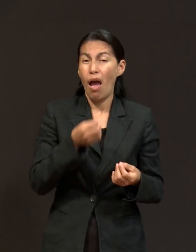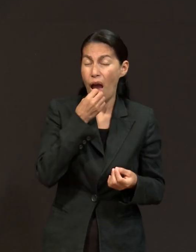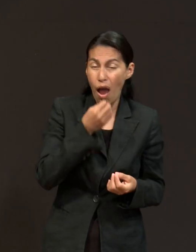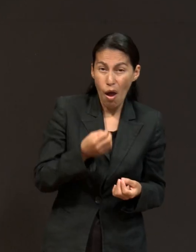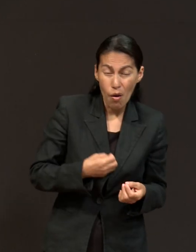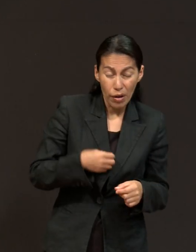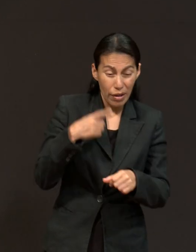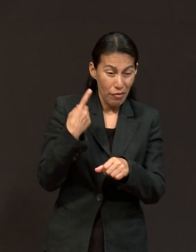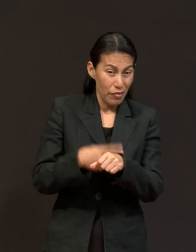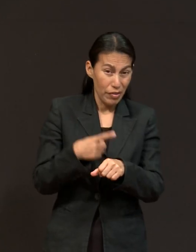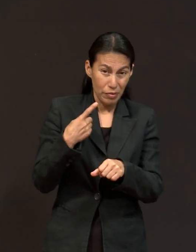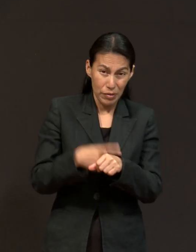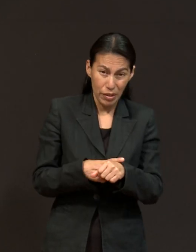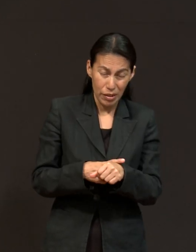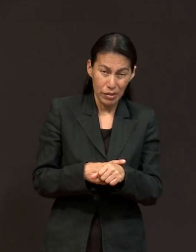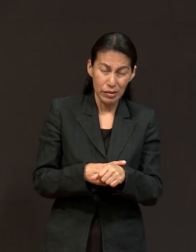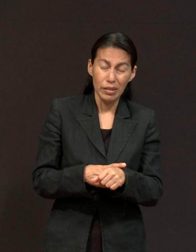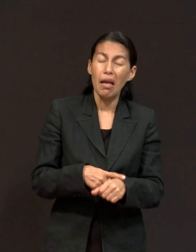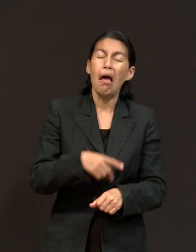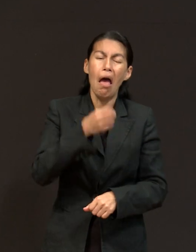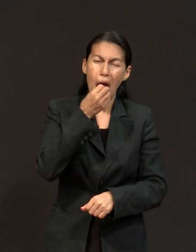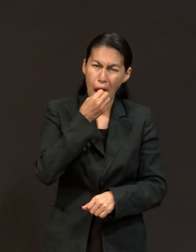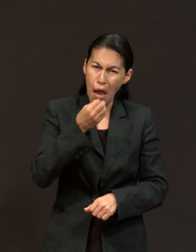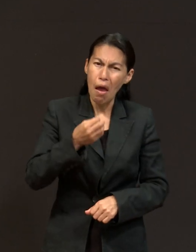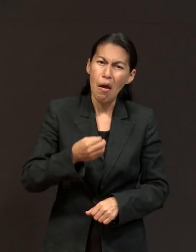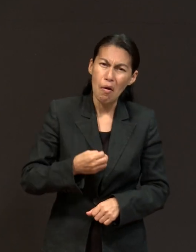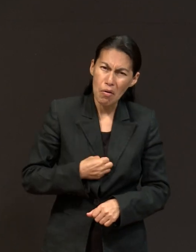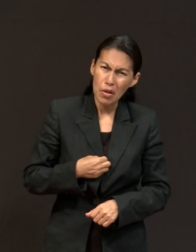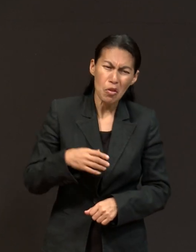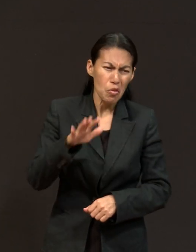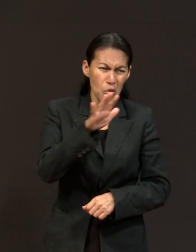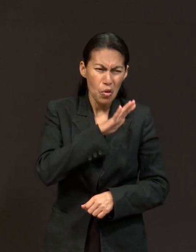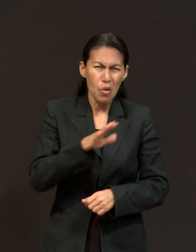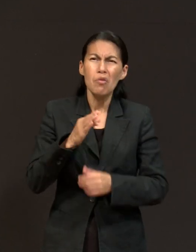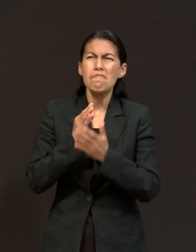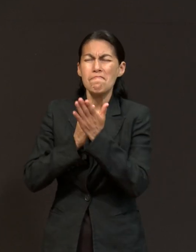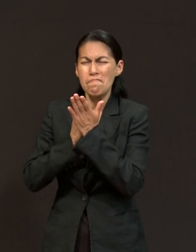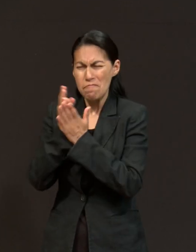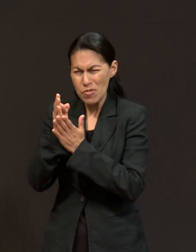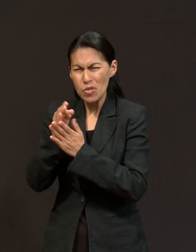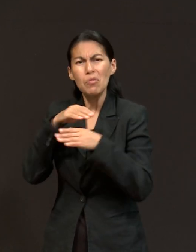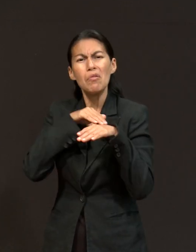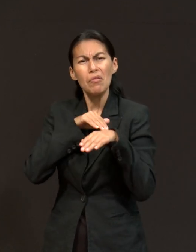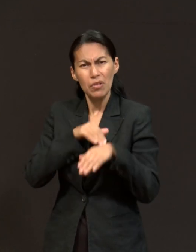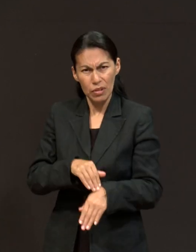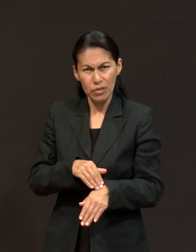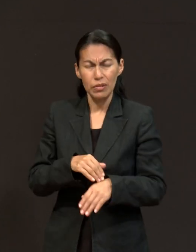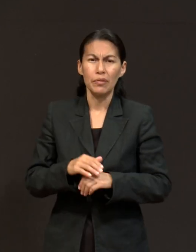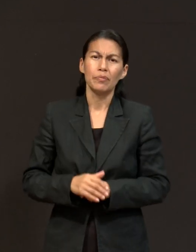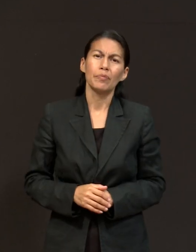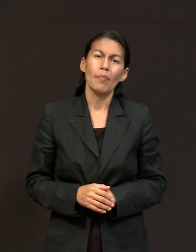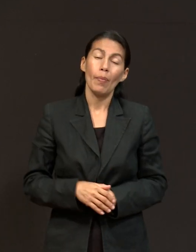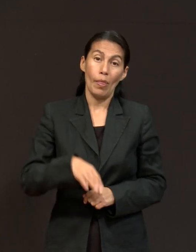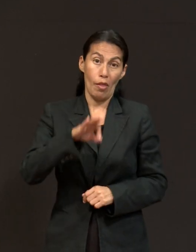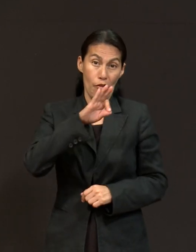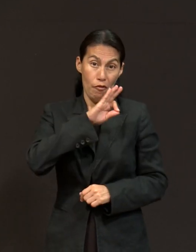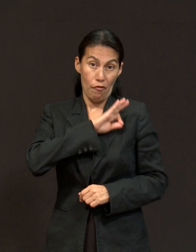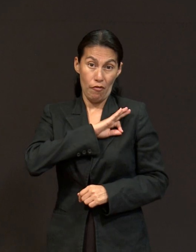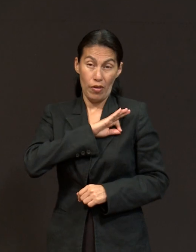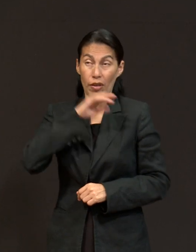perdón, enfermedades. Es por eso que la fe que viene de Dios es una fe